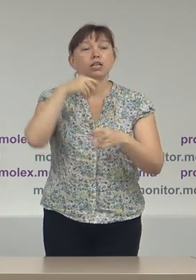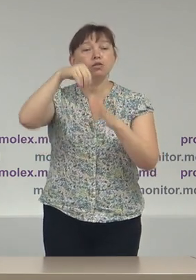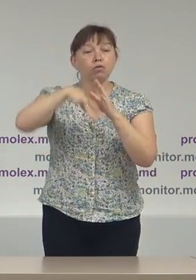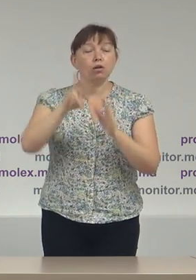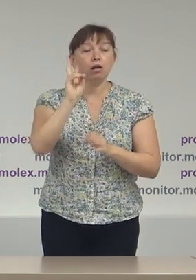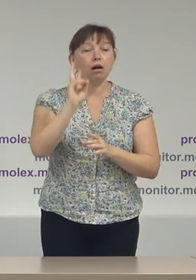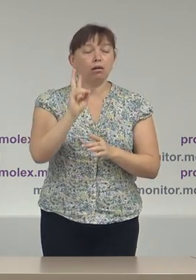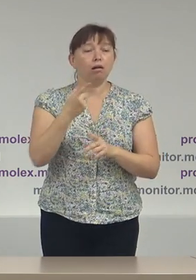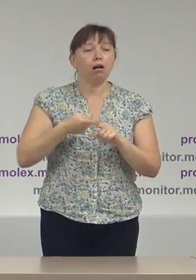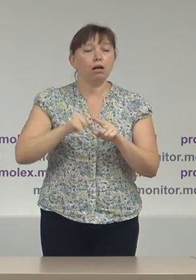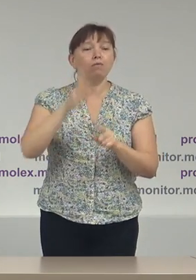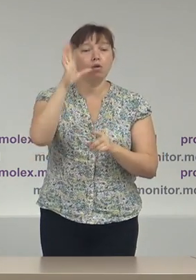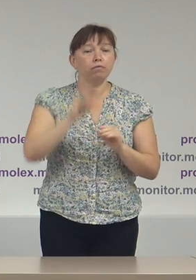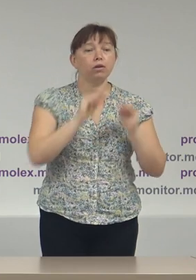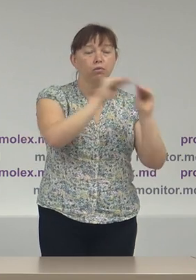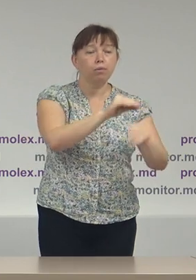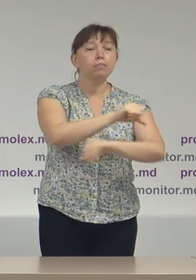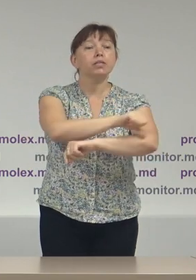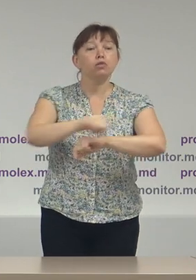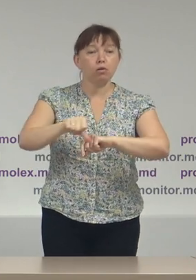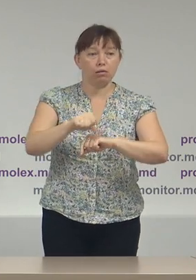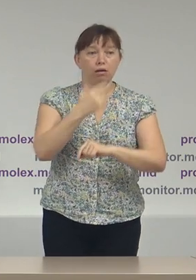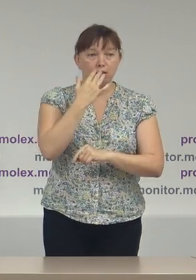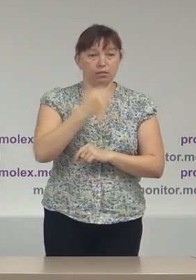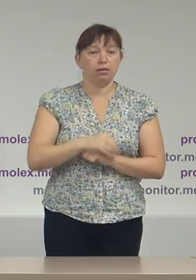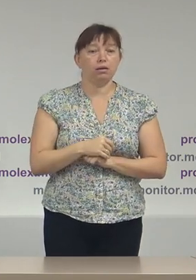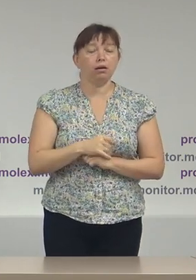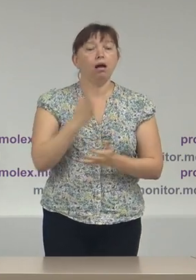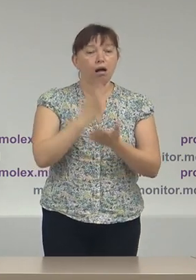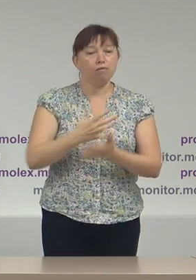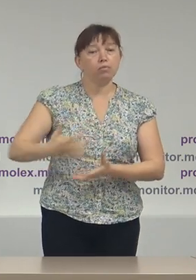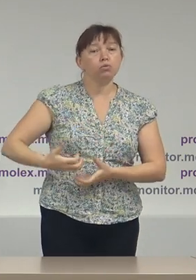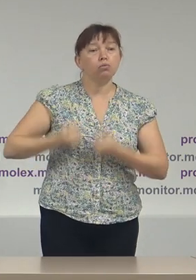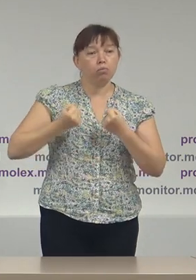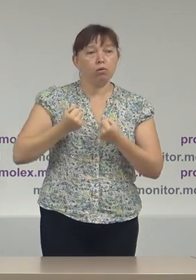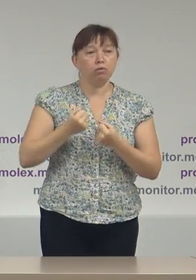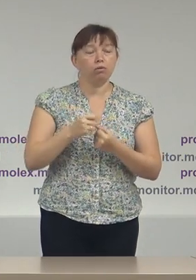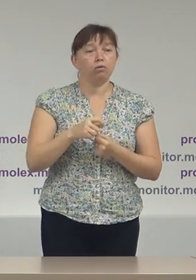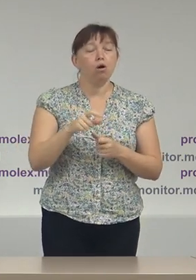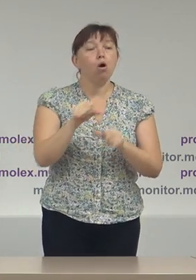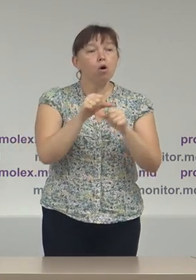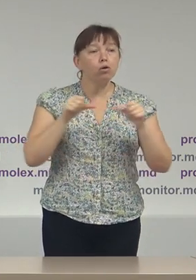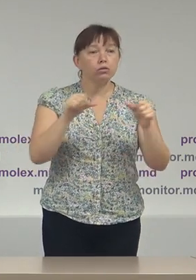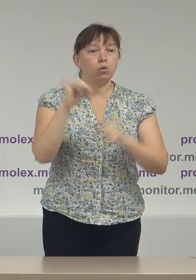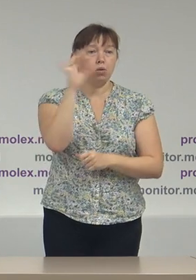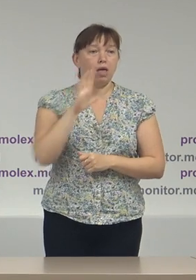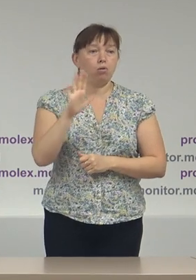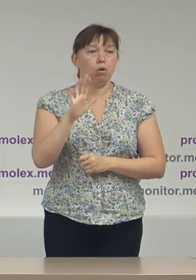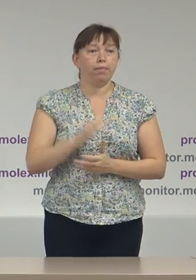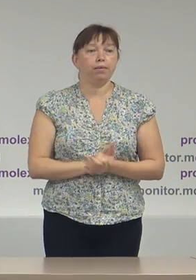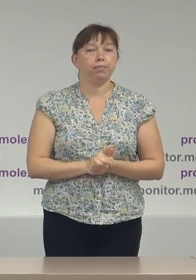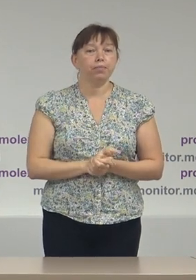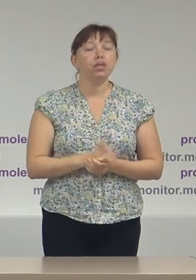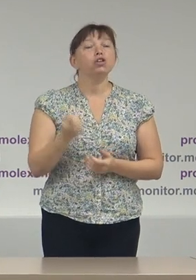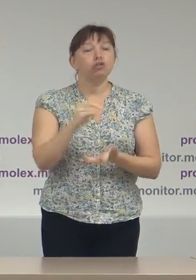vor fi constituite peste votarele țării, avem suportul Consiliului Europei. Și,